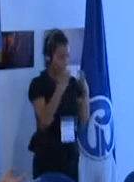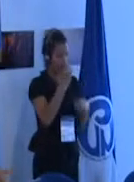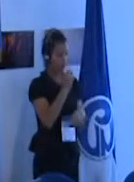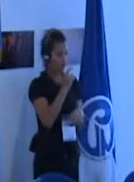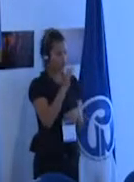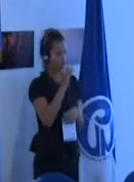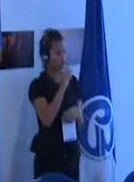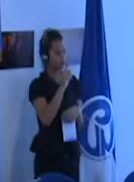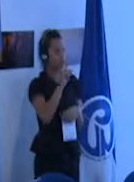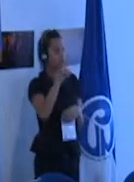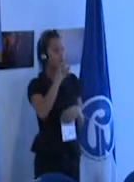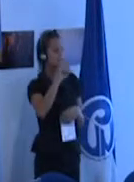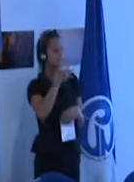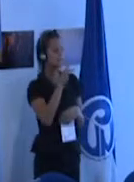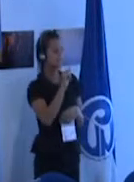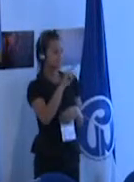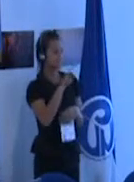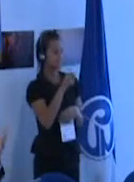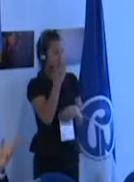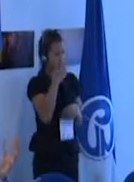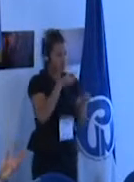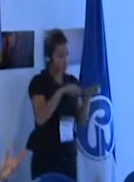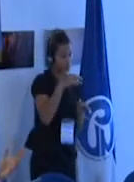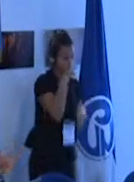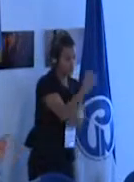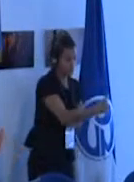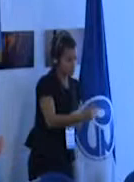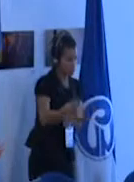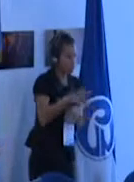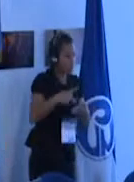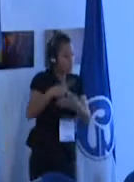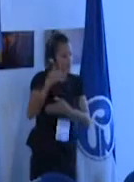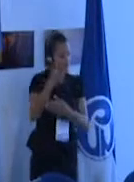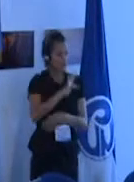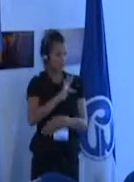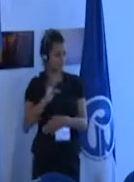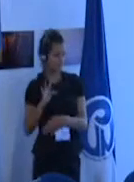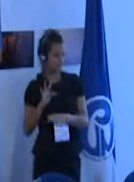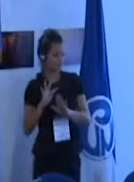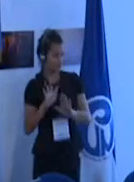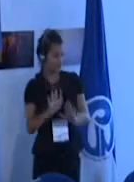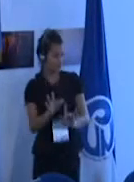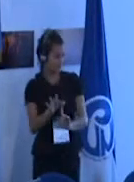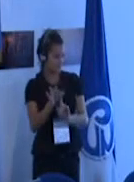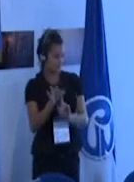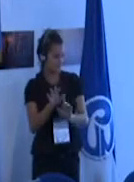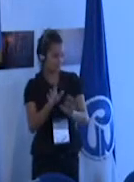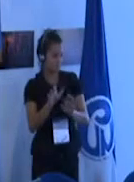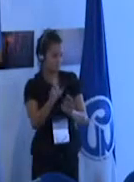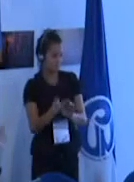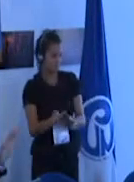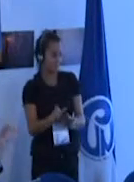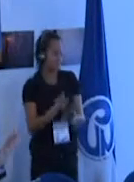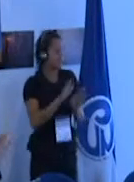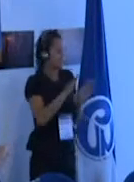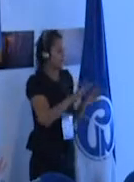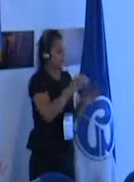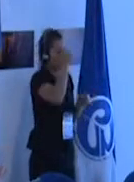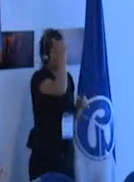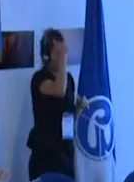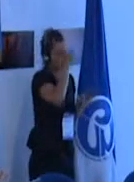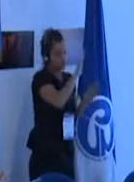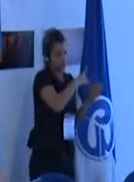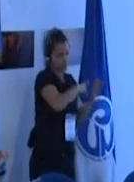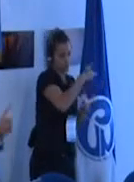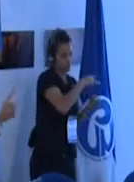niños el ortoponista tiene un proyecto terapéutico el docente tiene un proyecto educativo y los padres